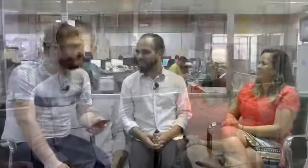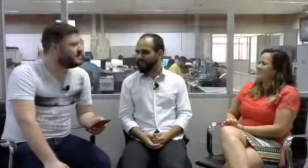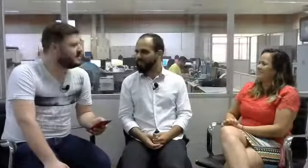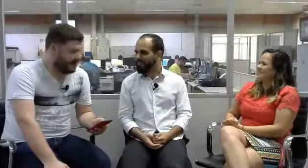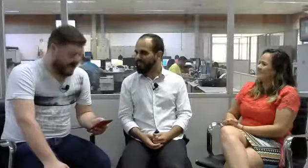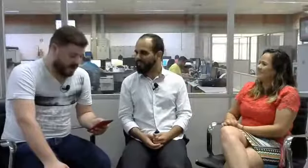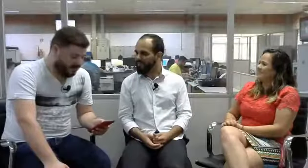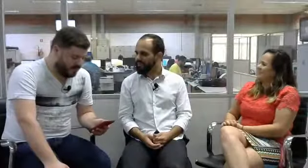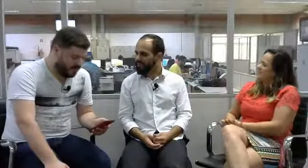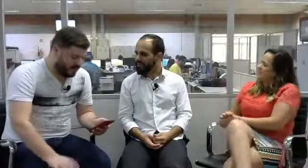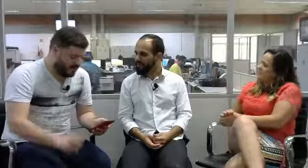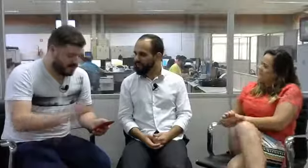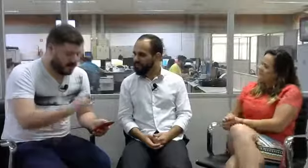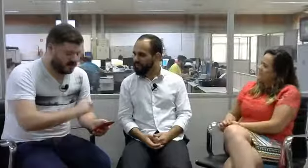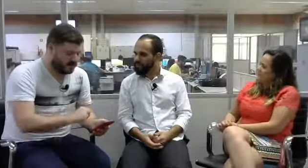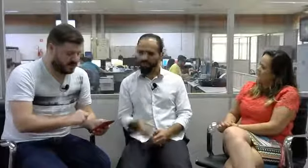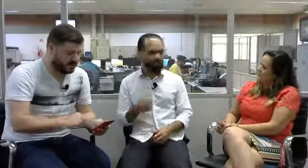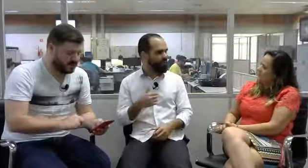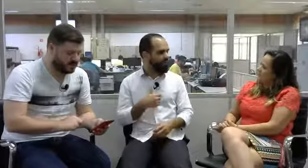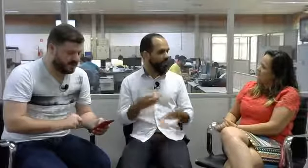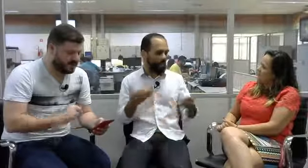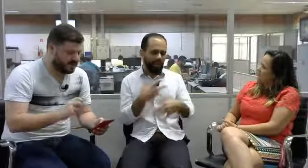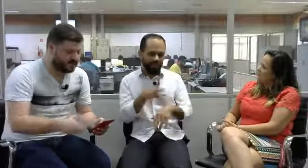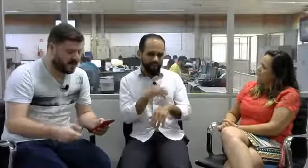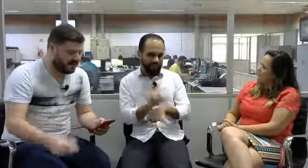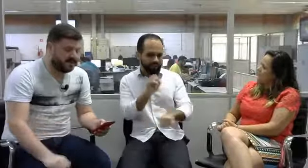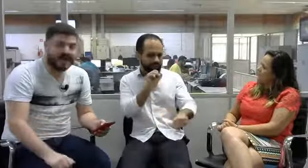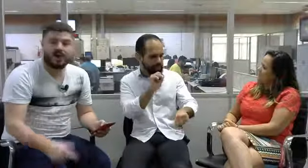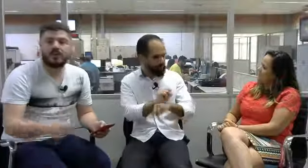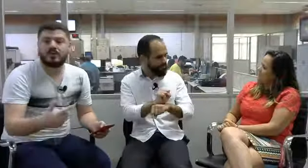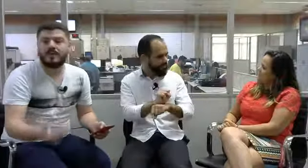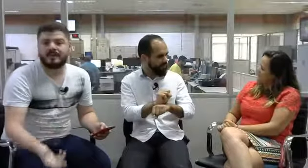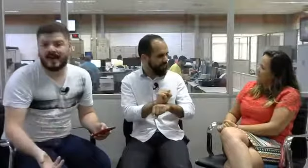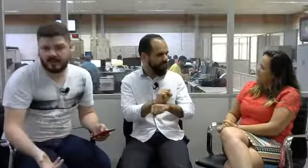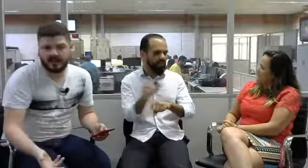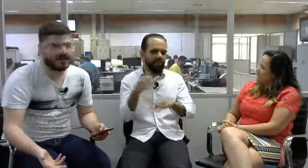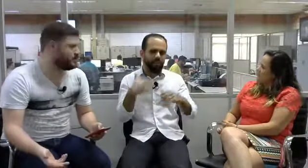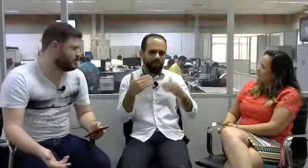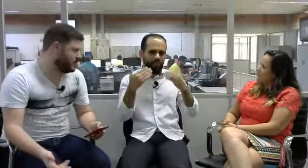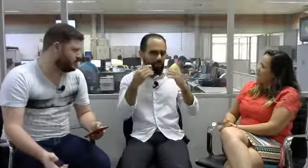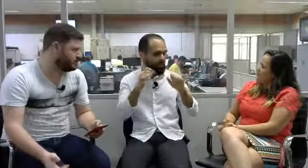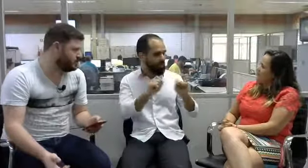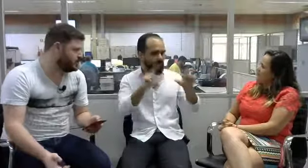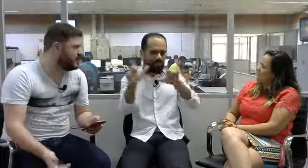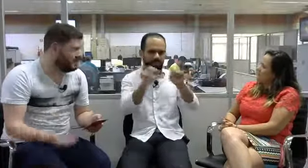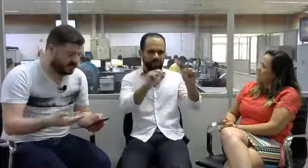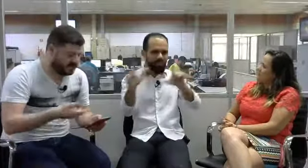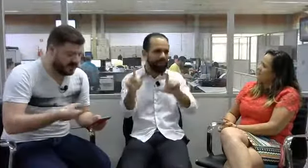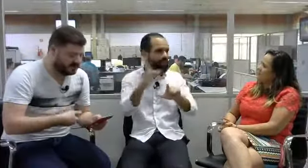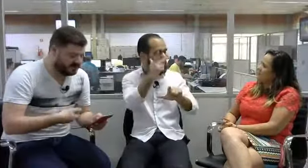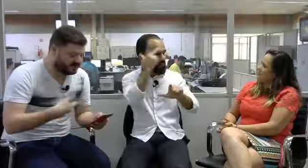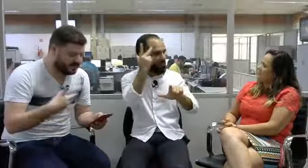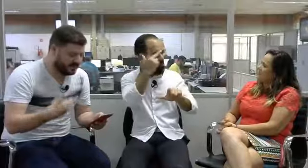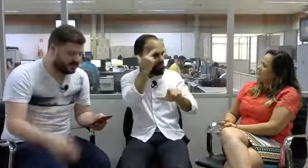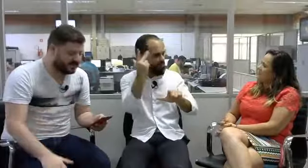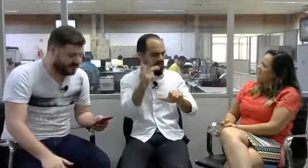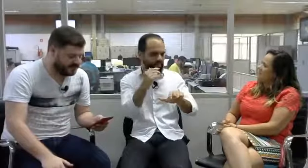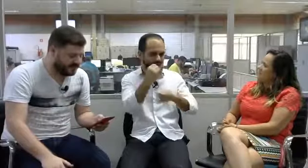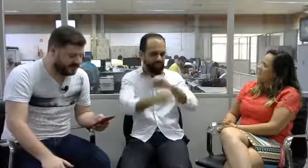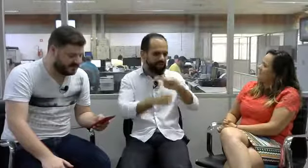Eu vou dar uma pausa na nossa discussão para passar alguns comentários aqui dos nossos internautas para vocês. Então,